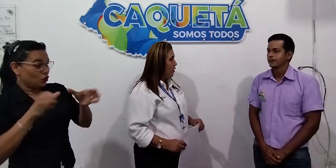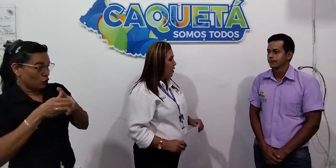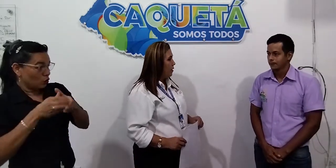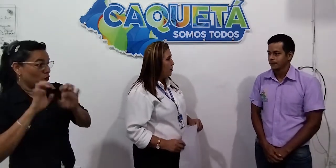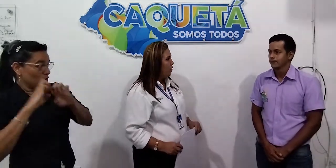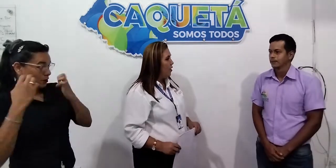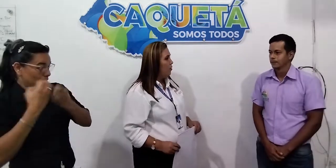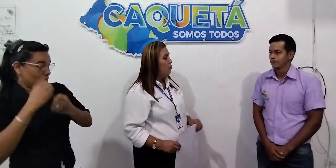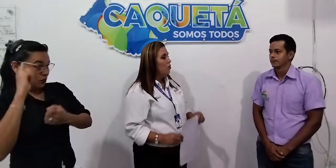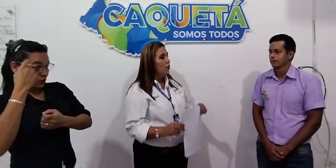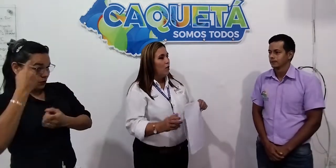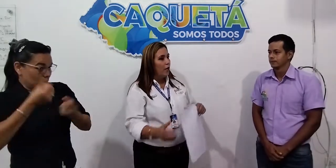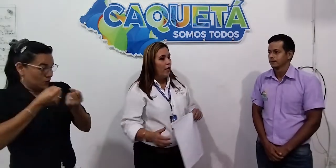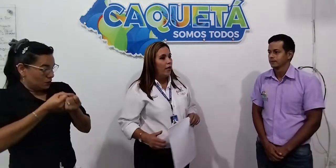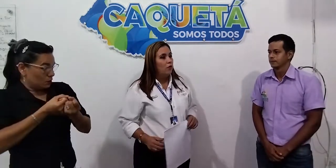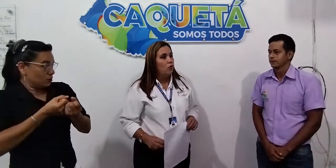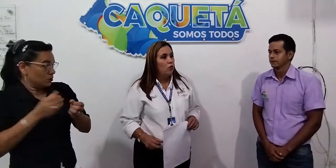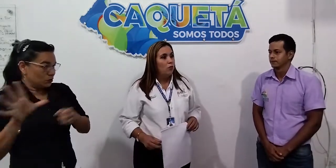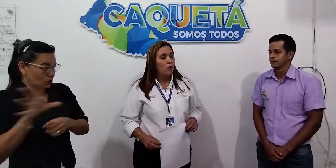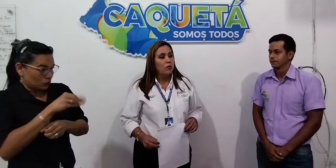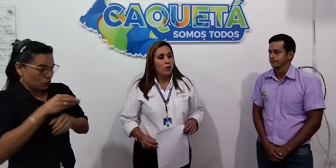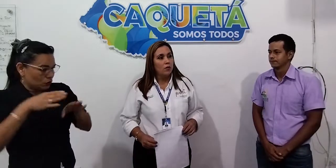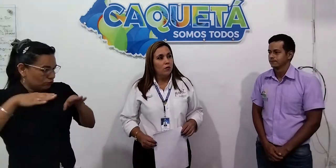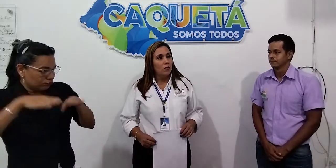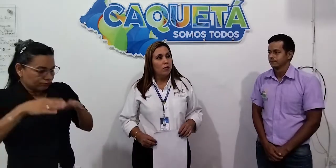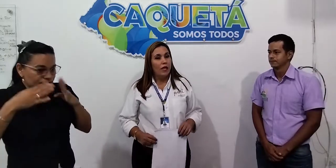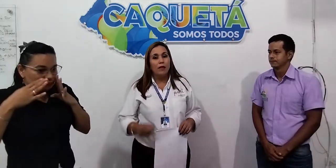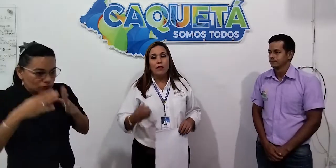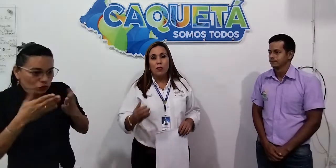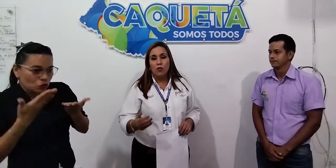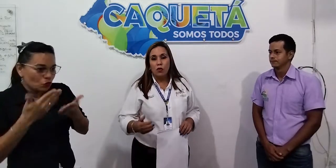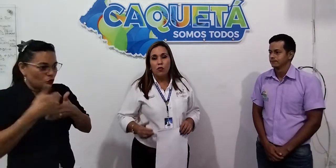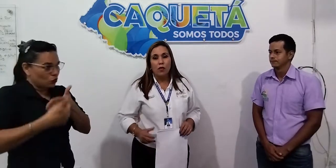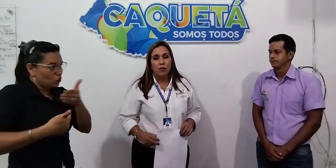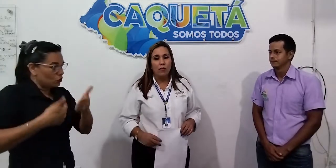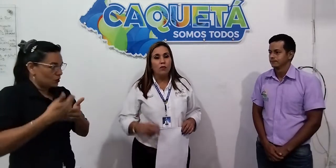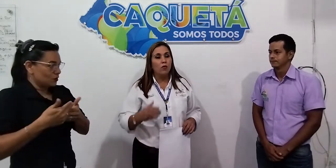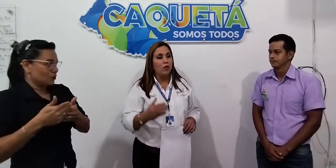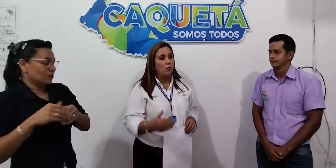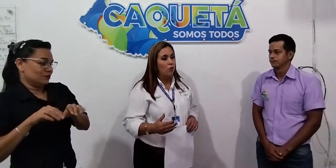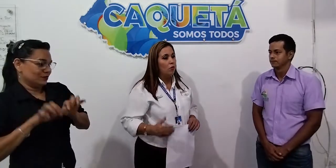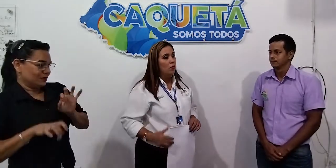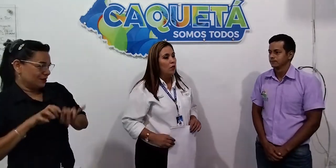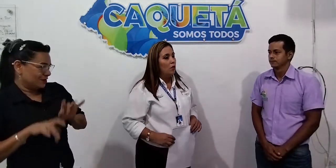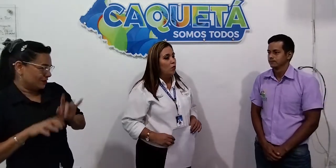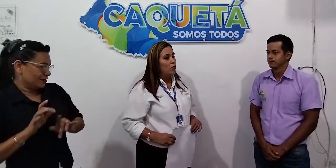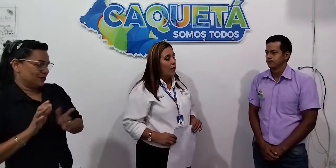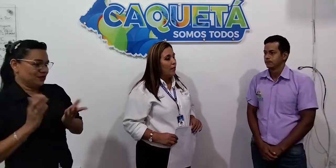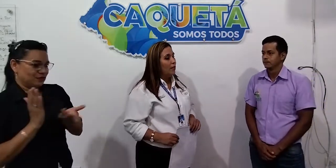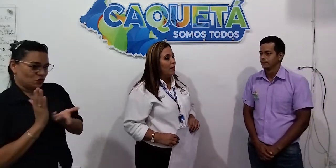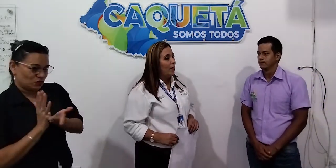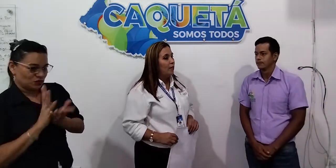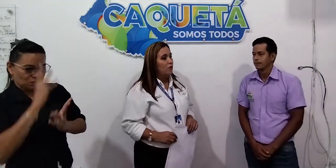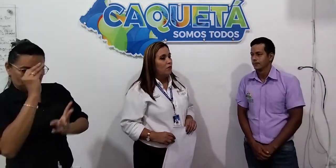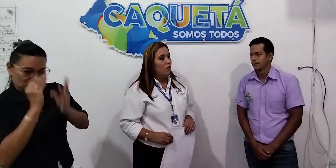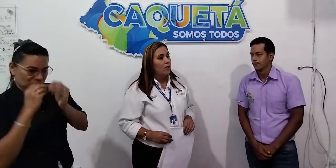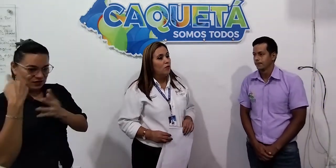atendiendo todo el proceso del sector educativo y sobre todo contarles la atención a los